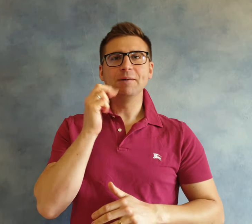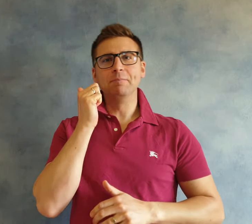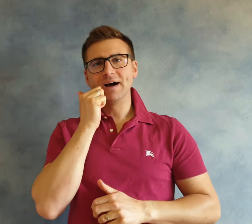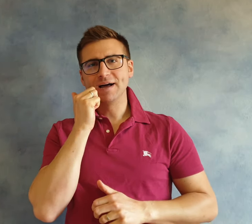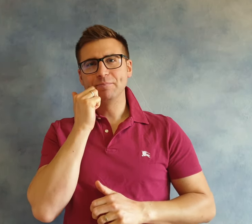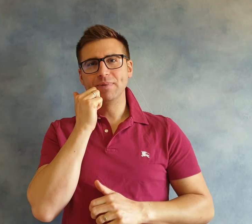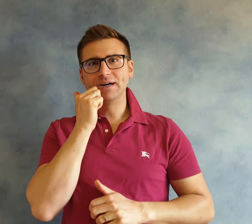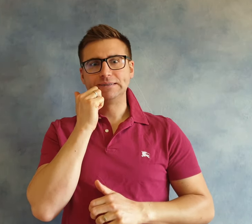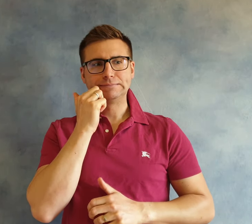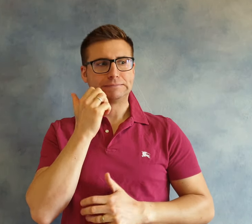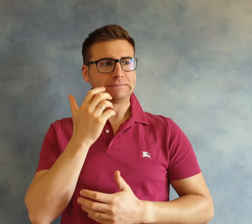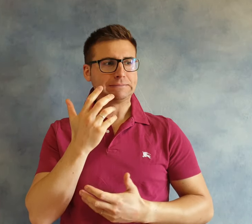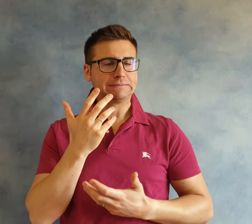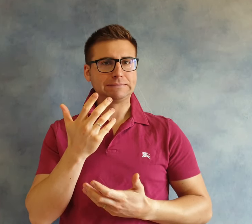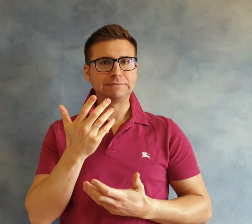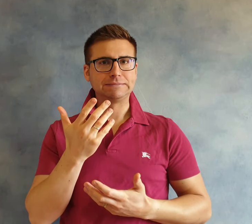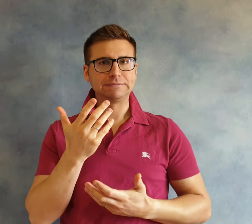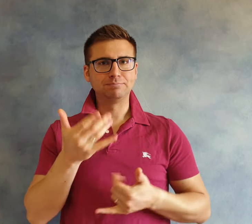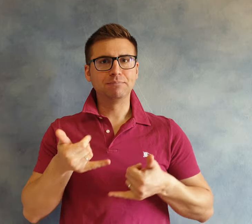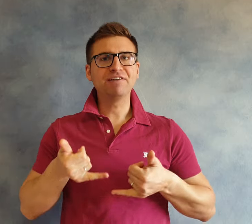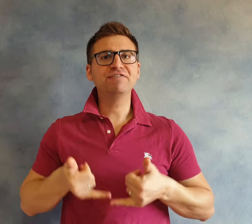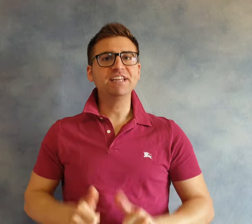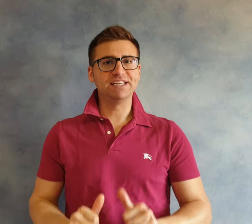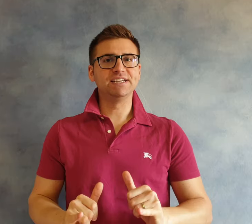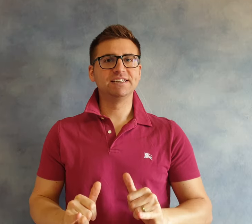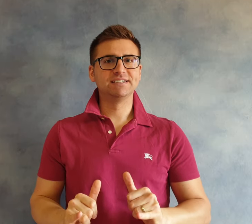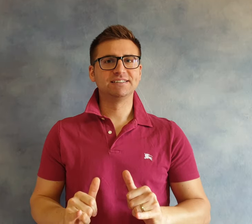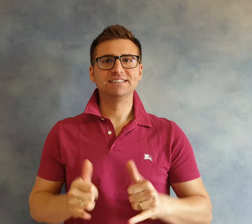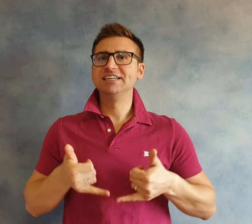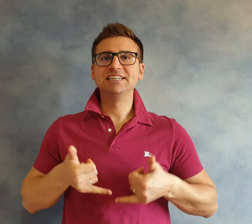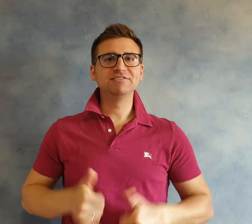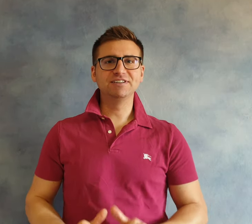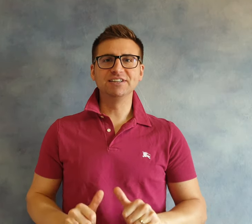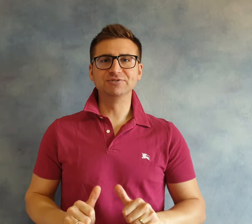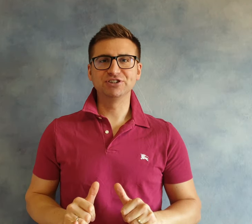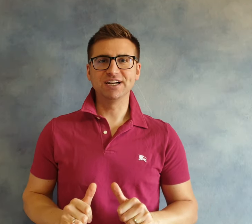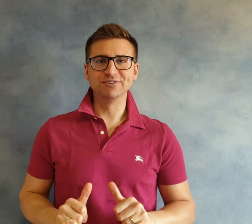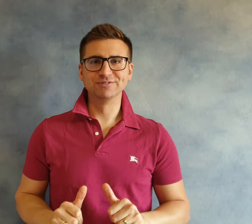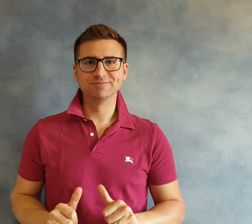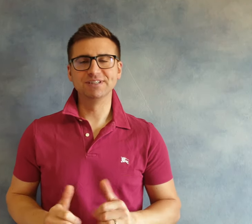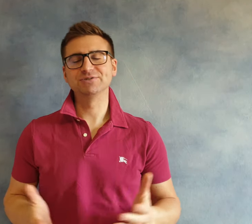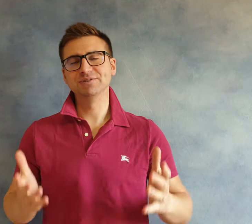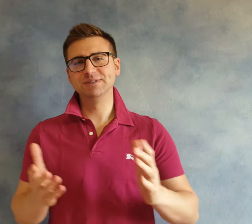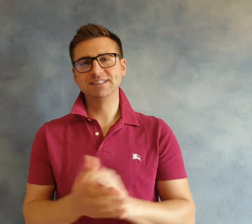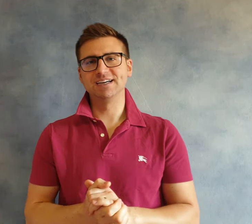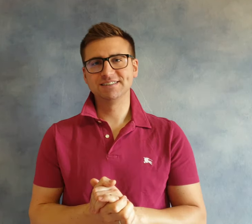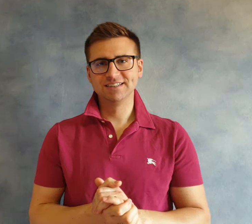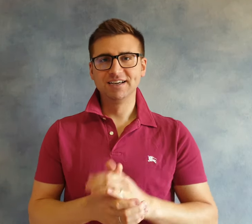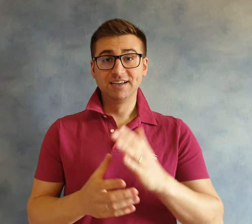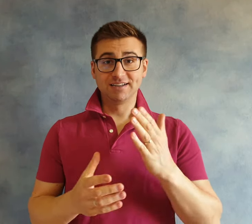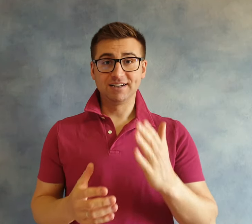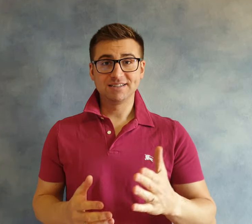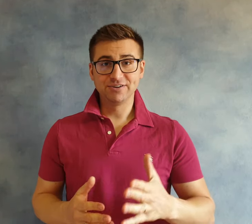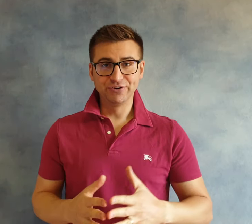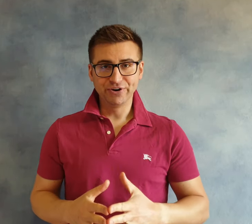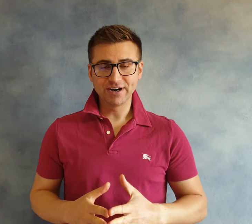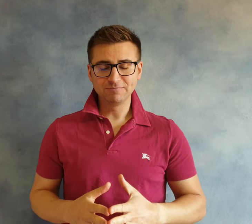mamma ma i figli i figli non c'erano me li sono dimenticati grazie eleonora